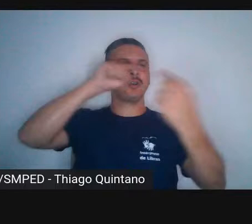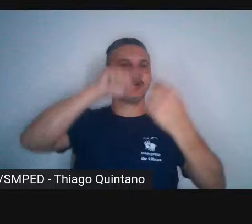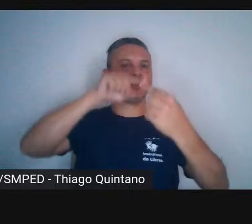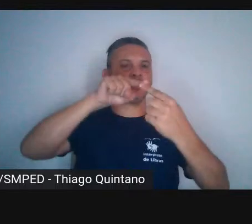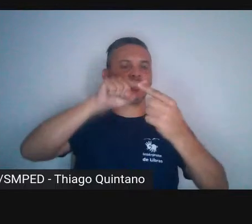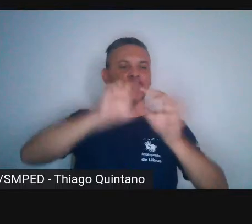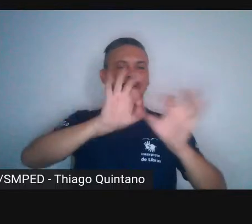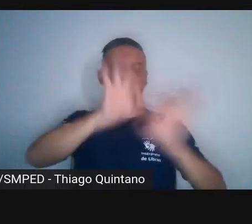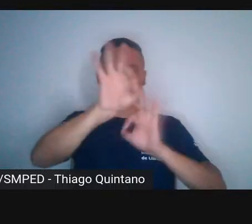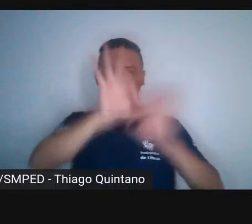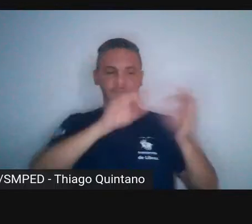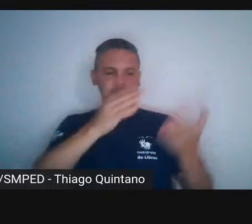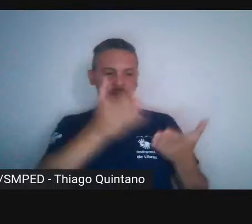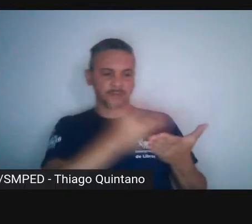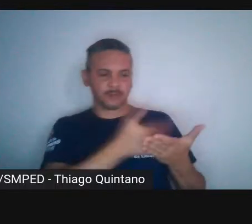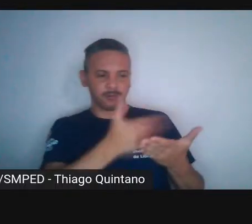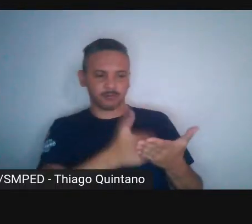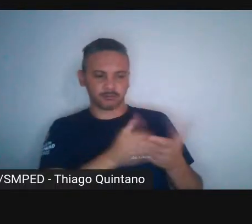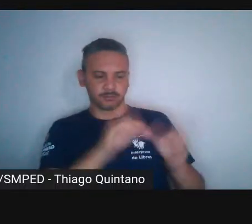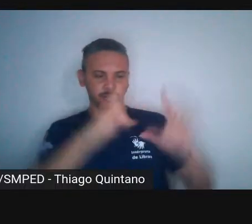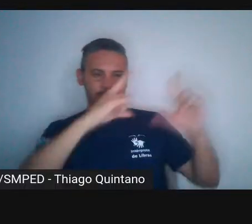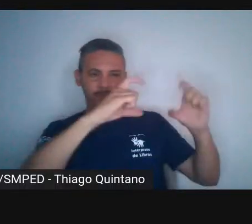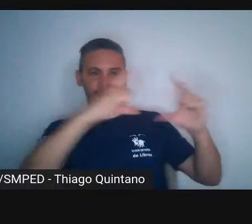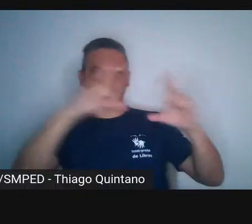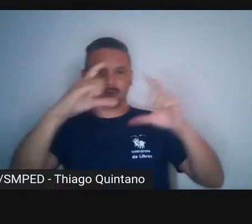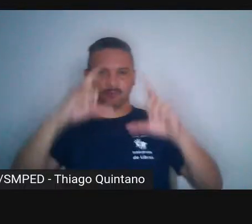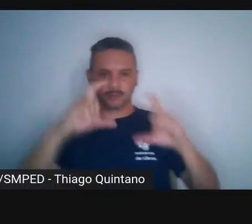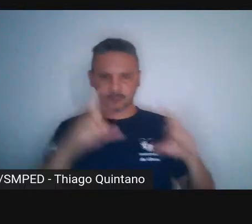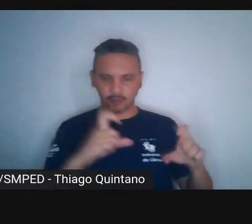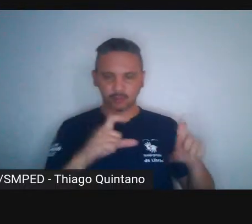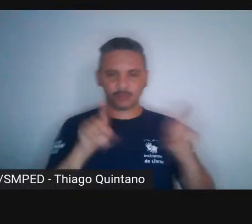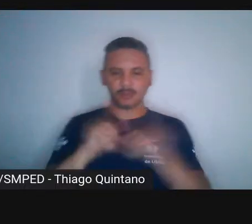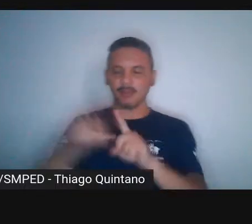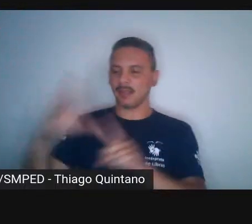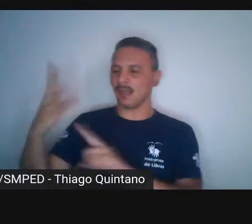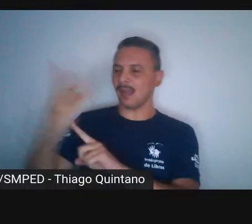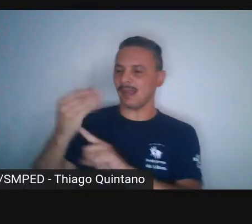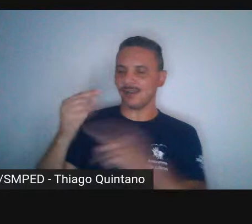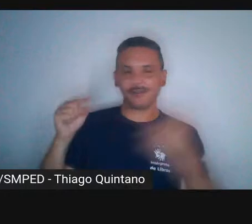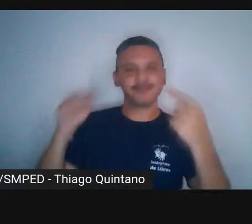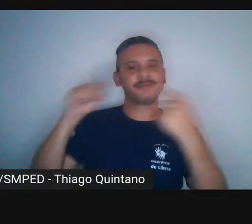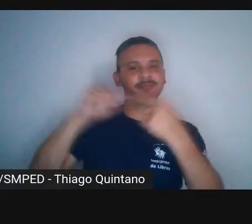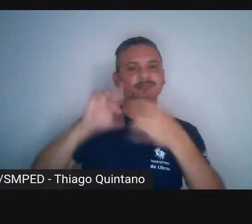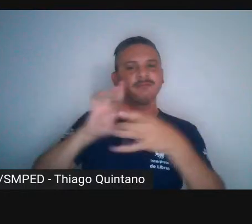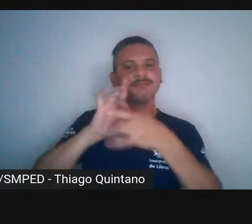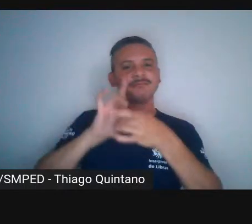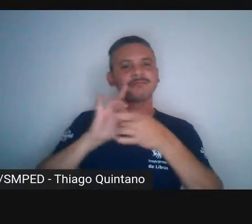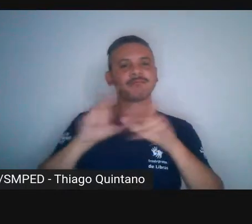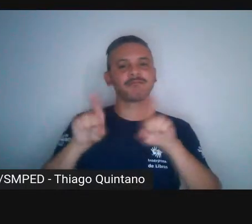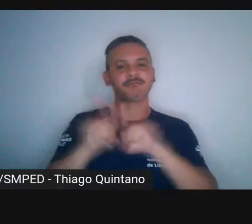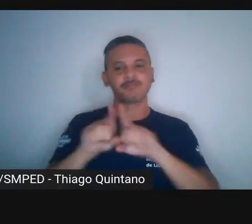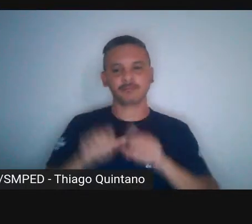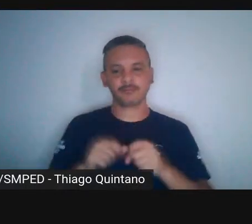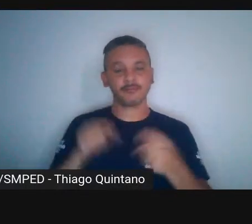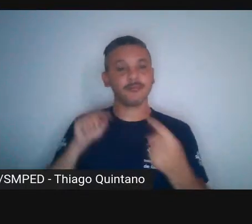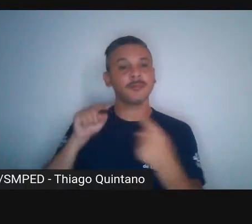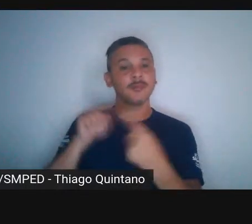discurso fotográfico, do discurso artístico, que passa por